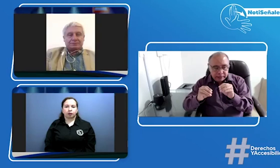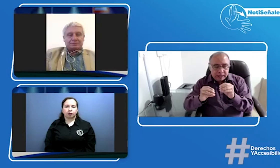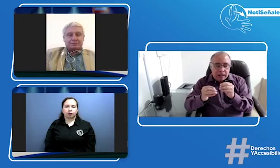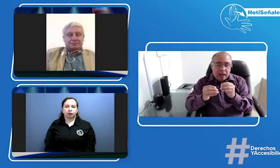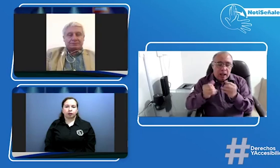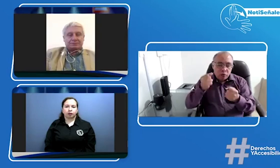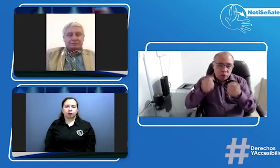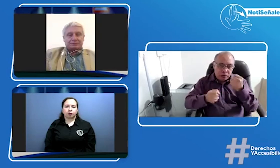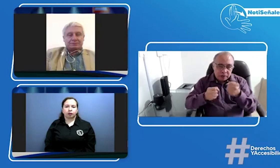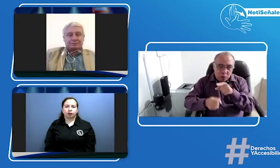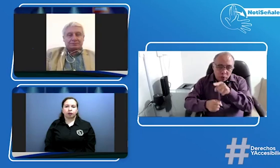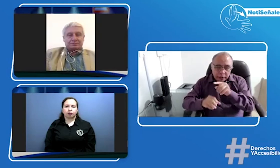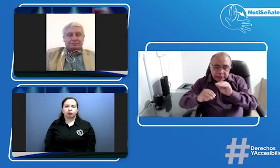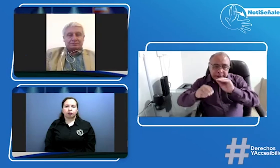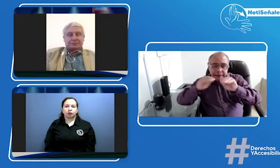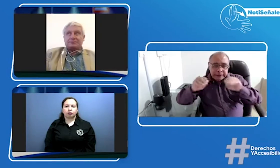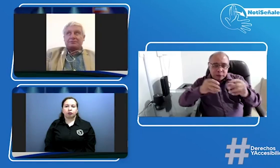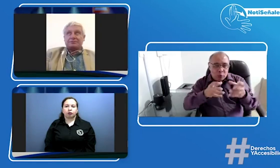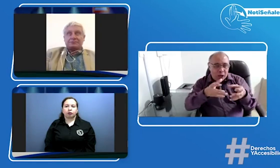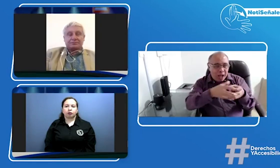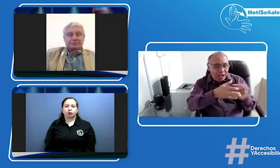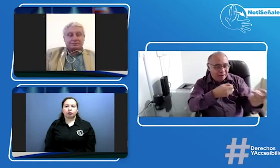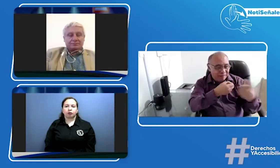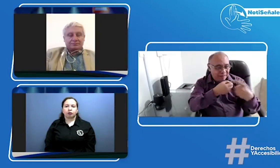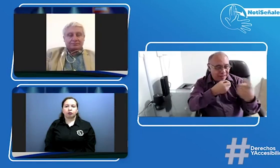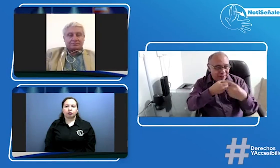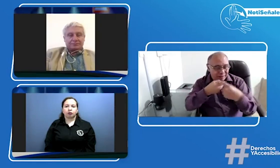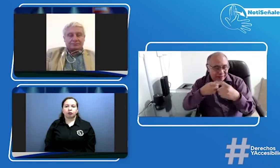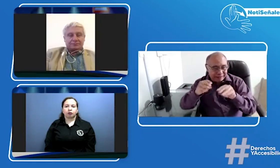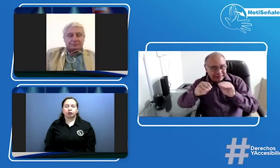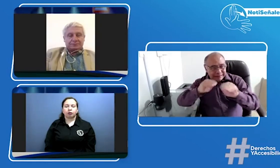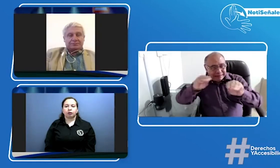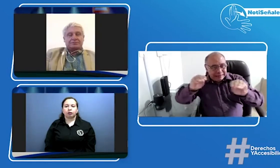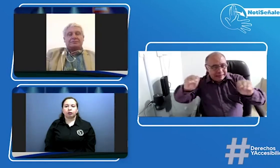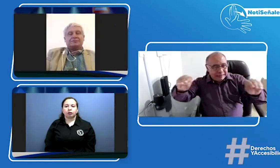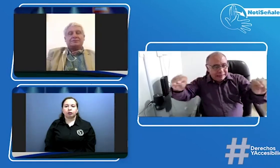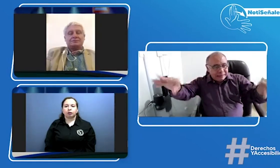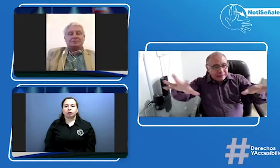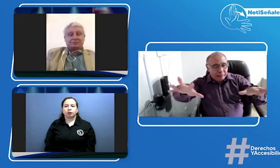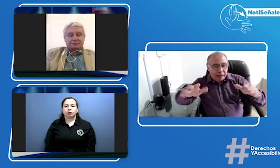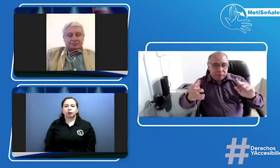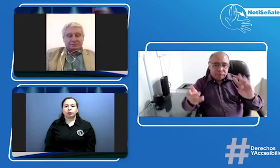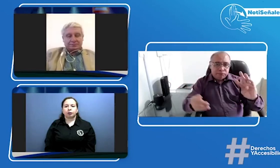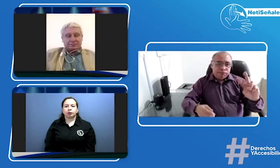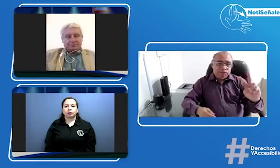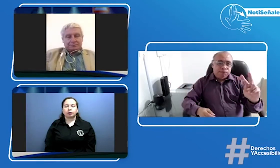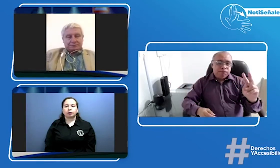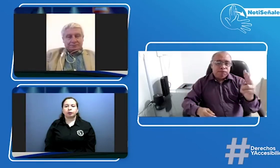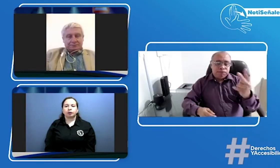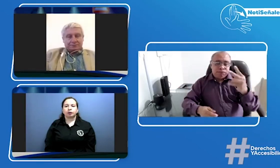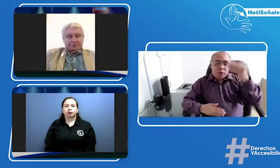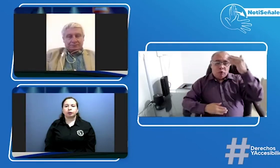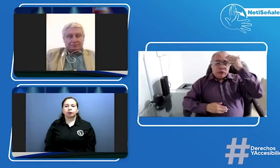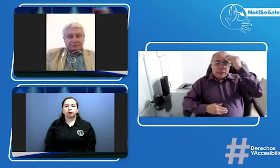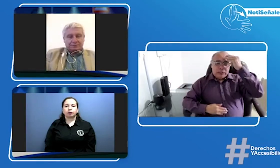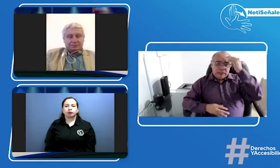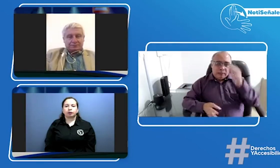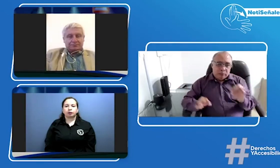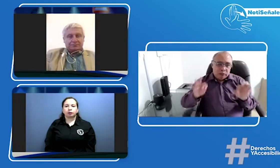aquellos representantes los actores de los CEA de los CRC todos aquellos que estén envueltos en este proceso para